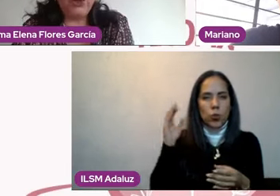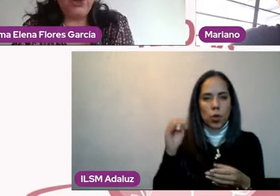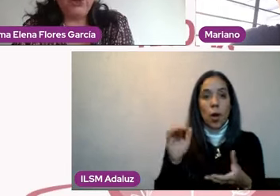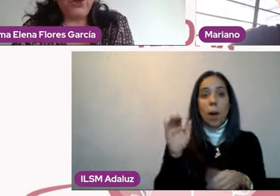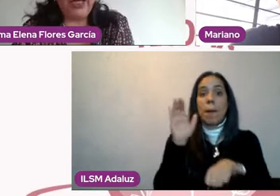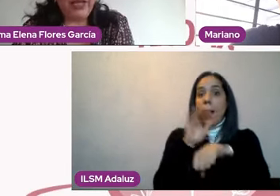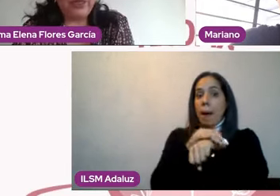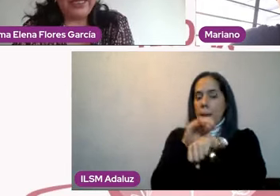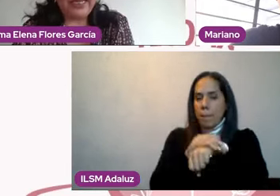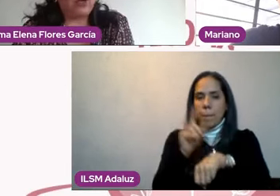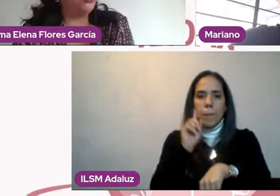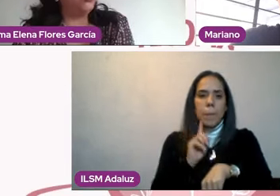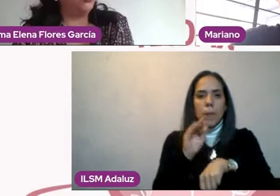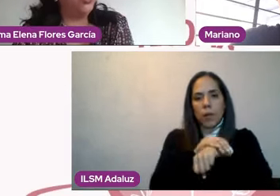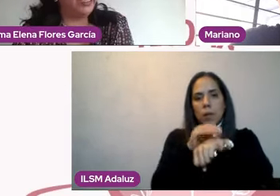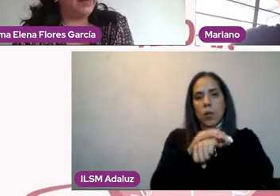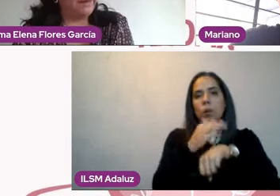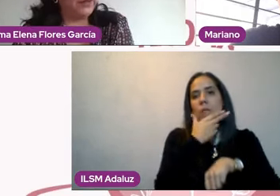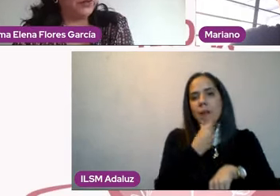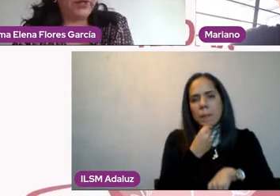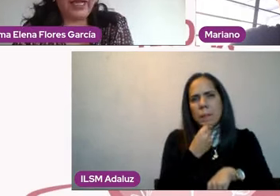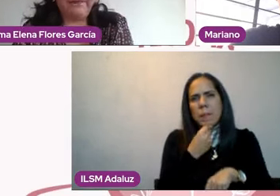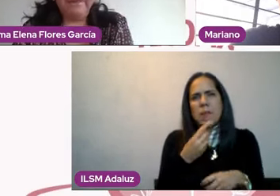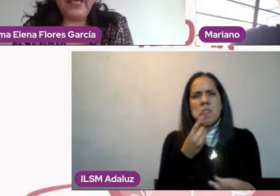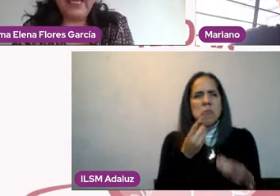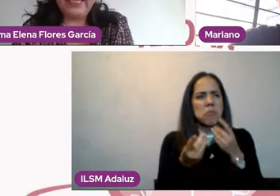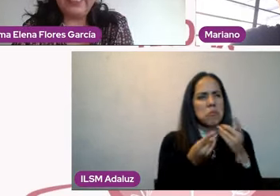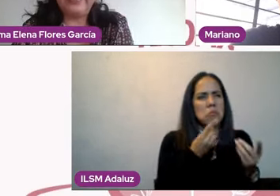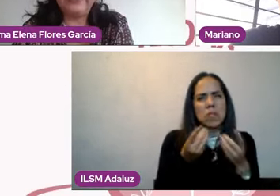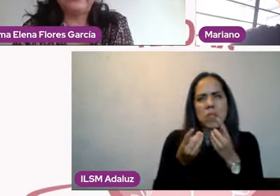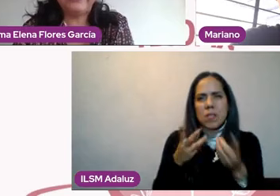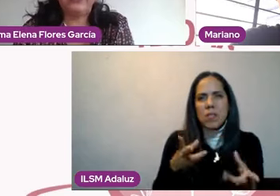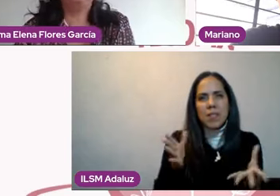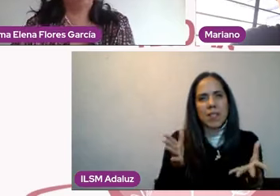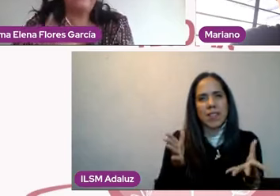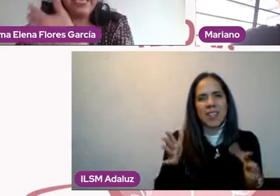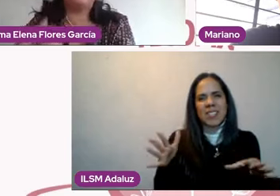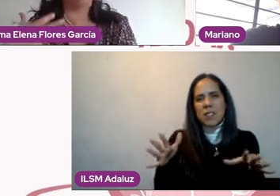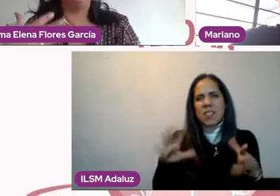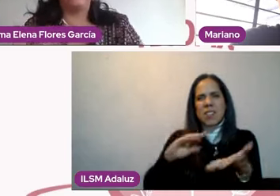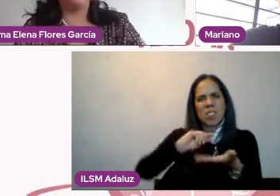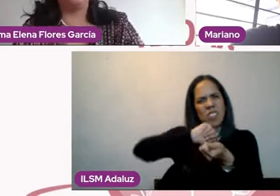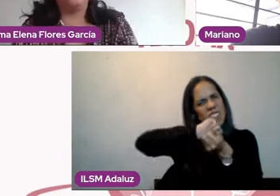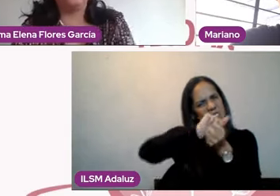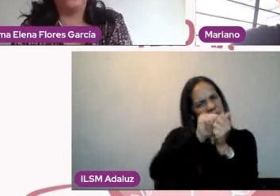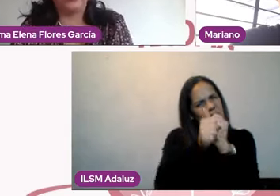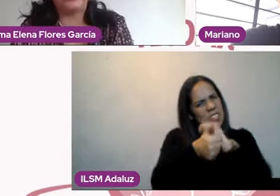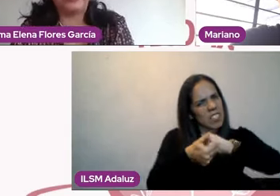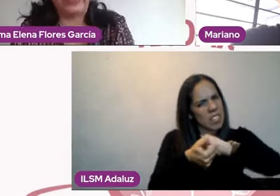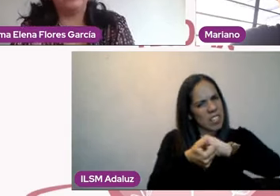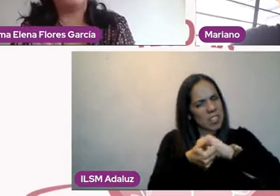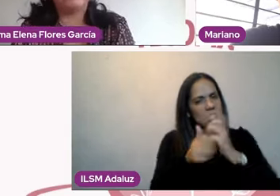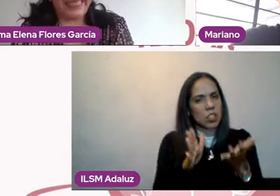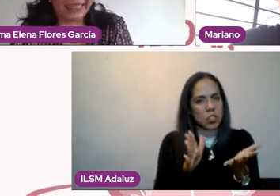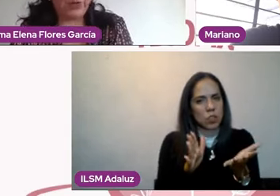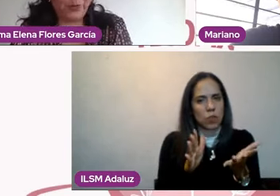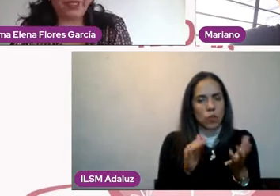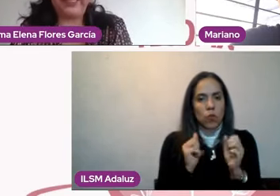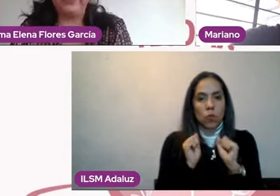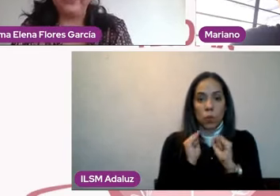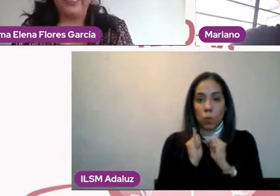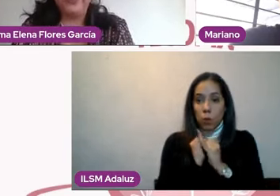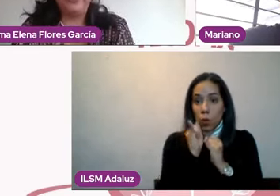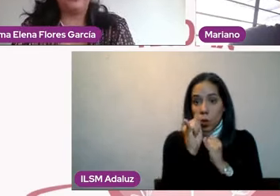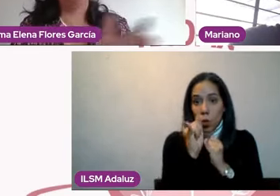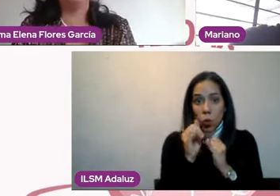Yo creo que se deconstruye la persona y en ese sentido tendría que haber una deconstrucción hacia la honestidad, ¿no?